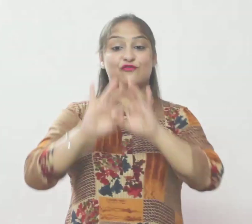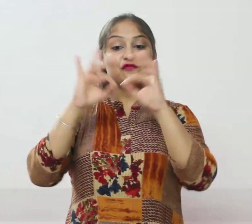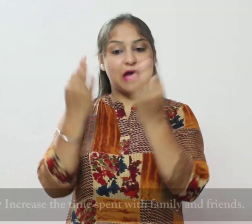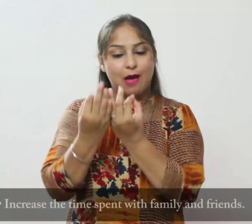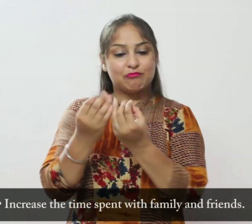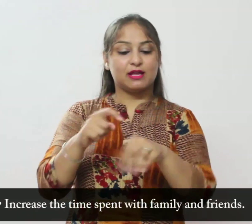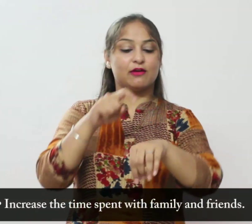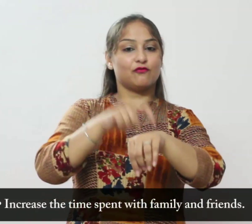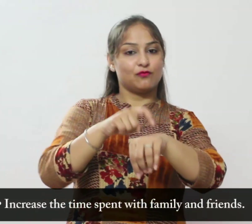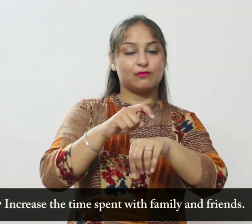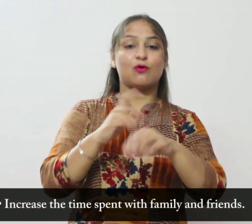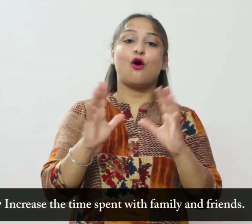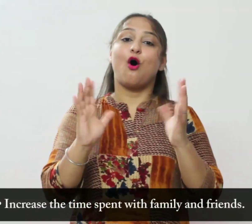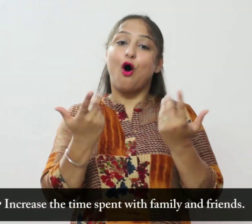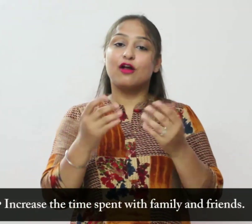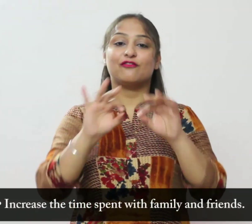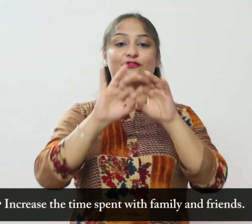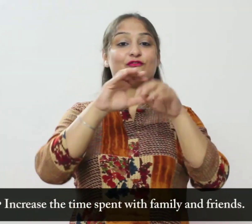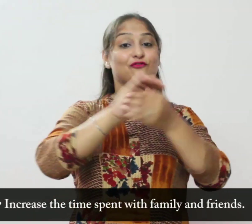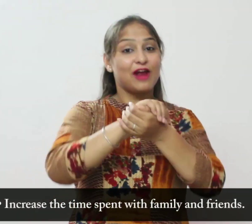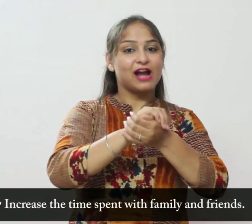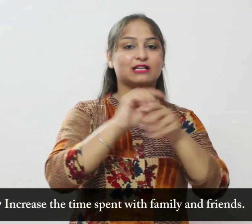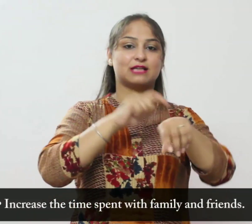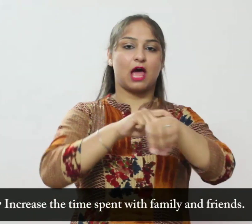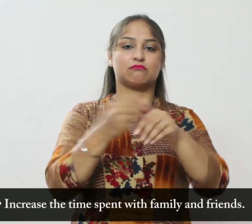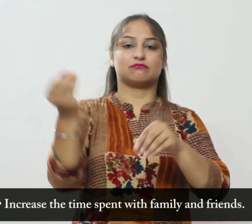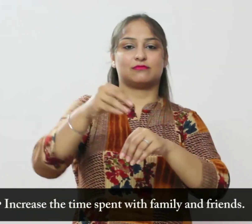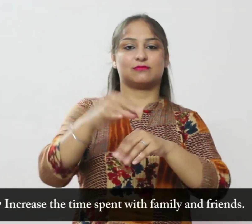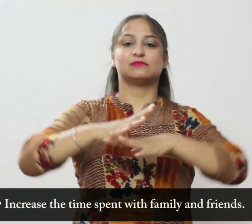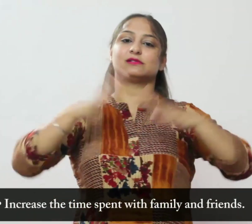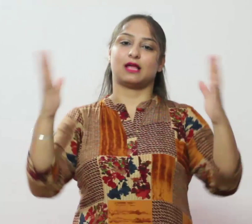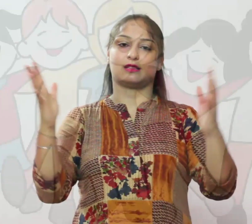परिवार और दोस्तों के साथ समय बिताएं।